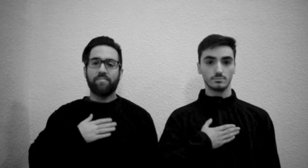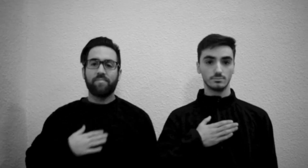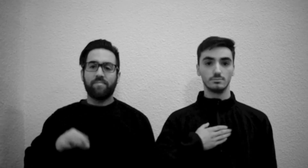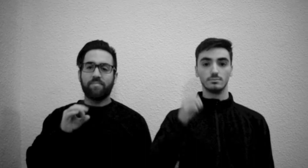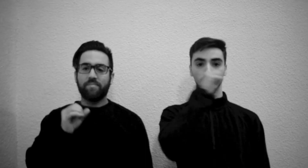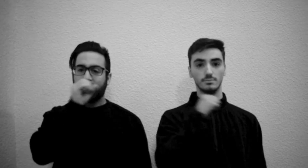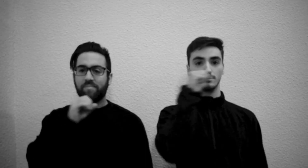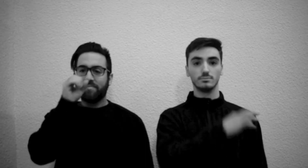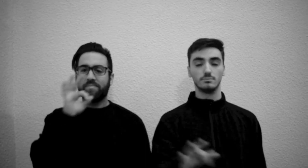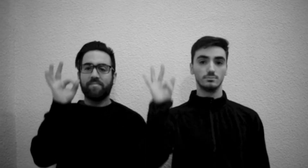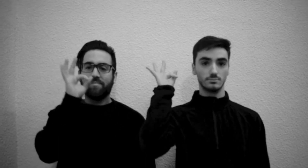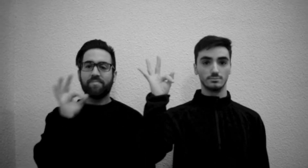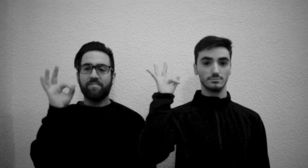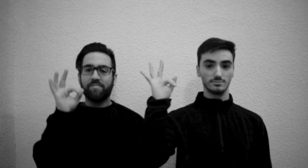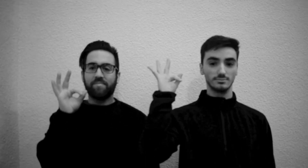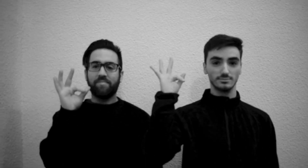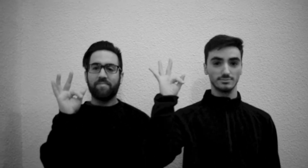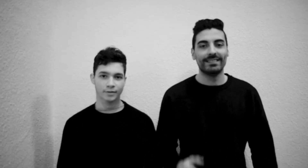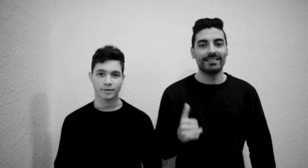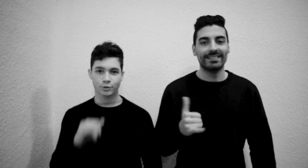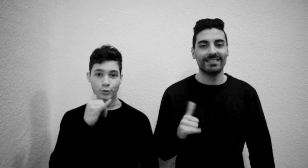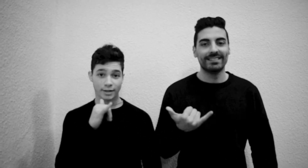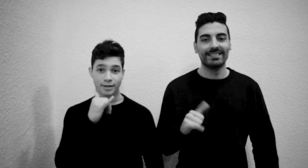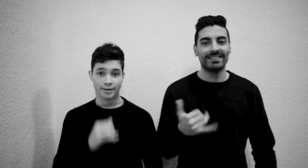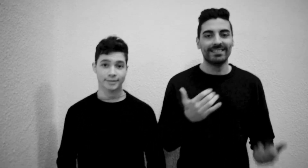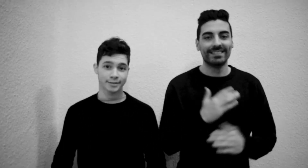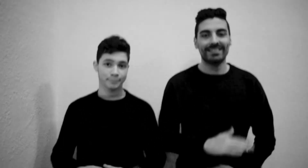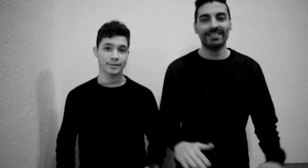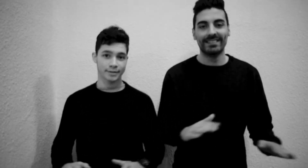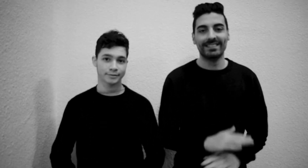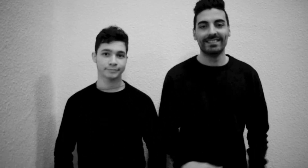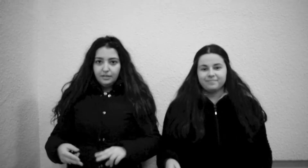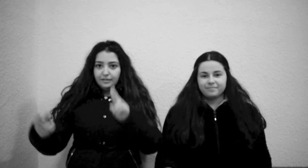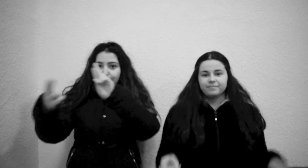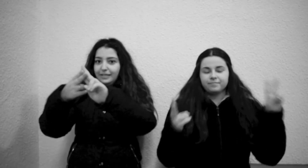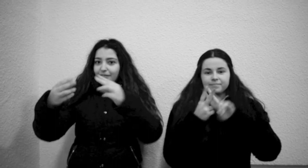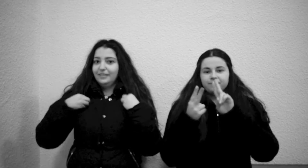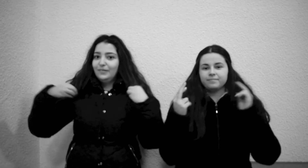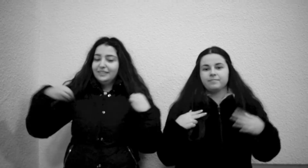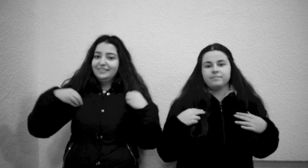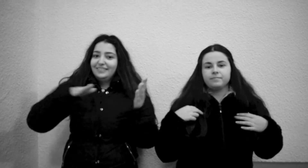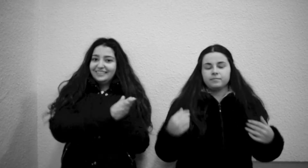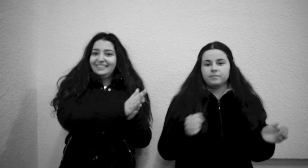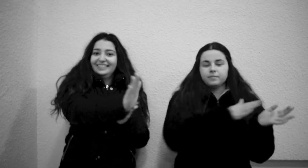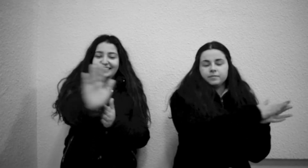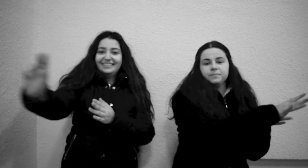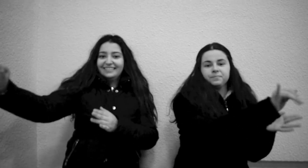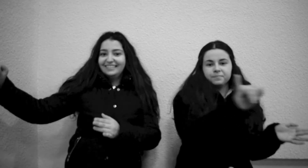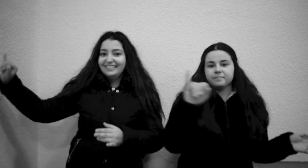Mi canción optimista suena sin risas Me miro y encuentro el sentido de la vida